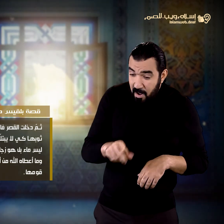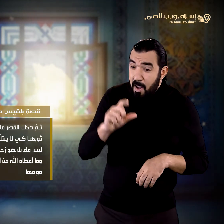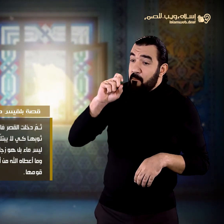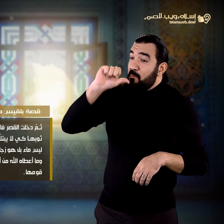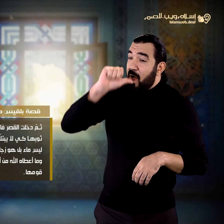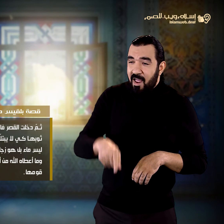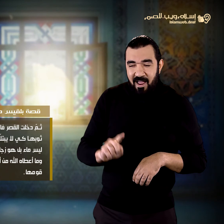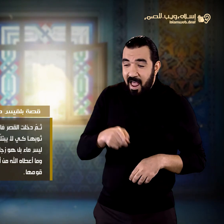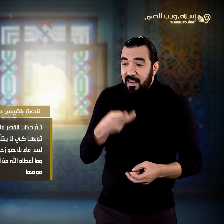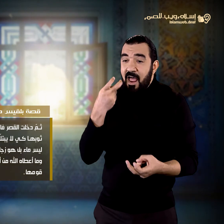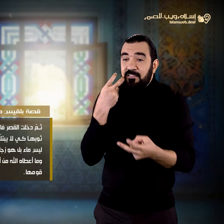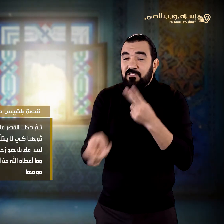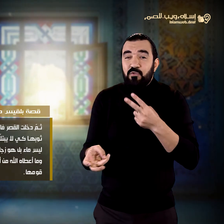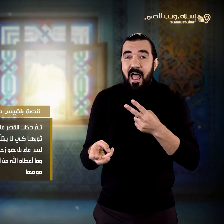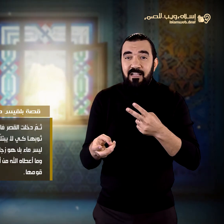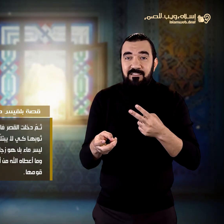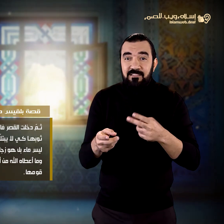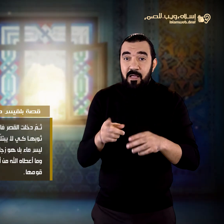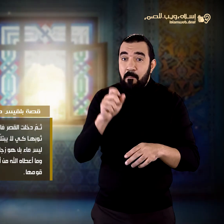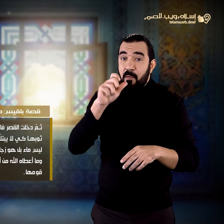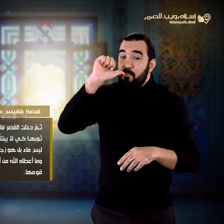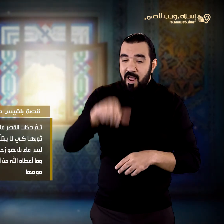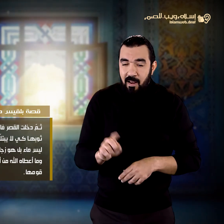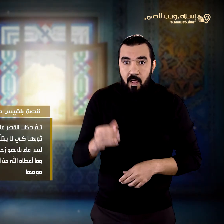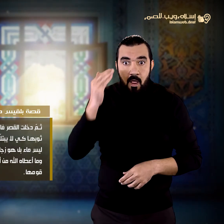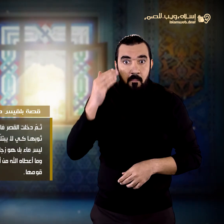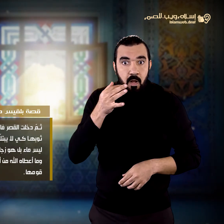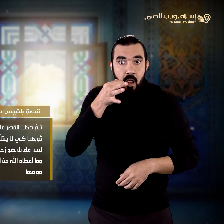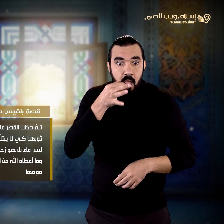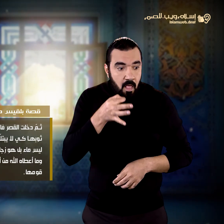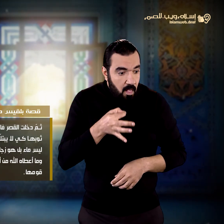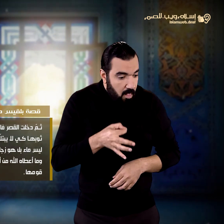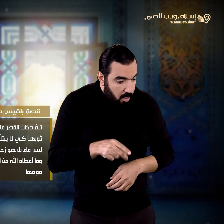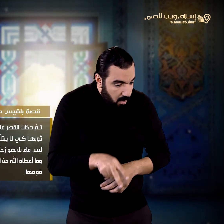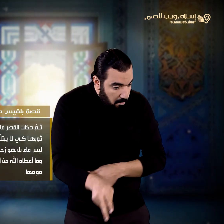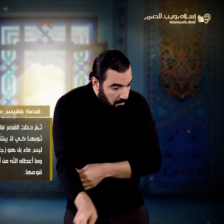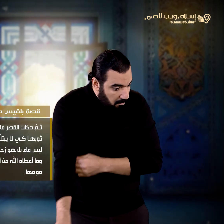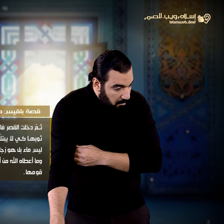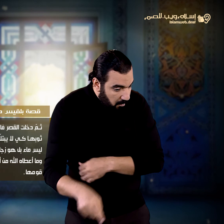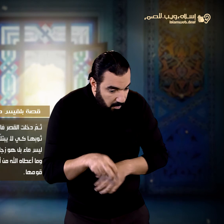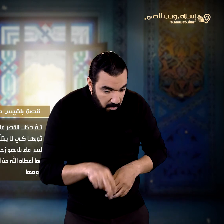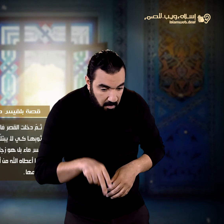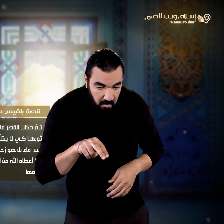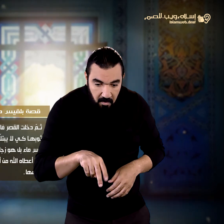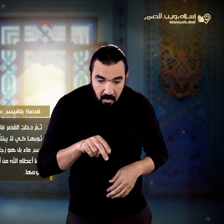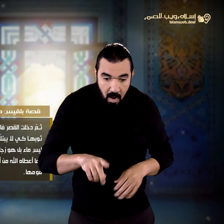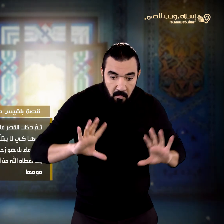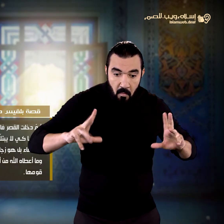ماء بل هو زجاج انبهرت ملكة سبأ بما رأت من ملك سليمان وما